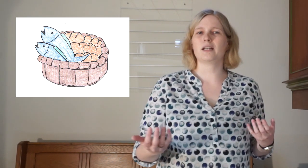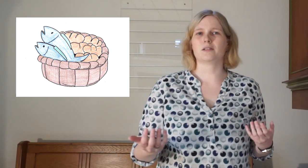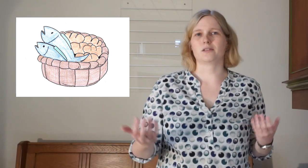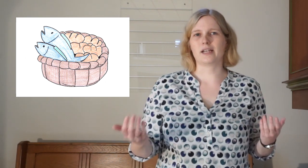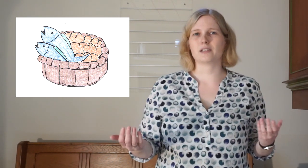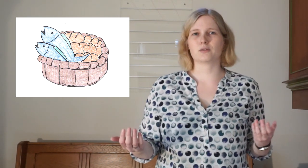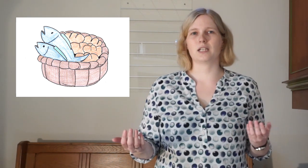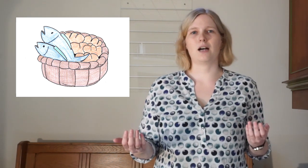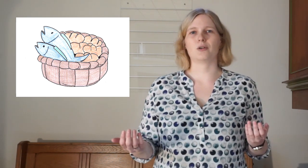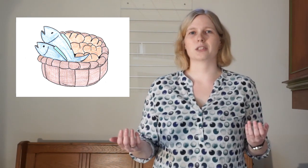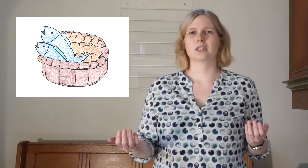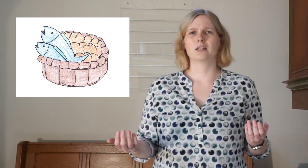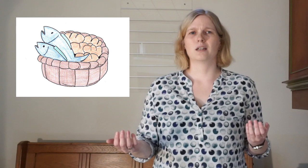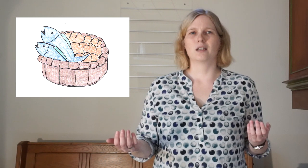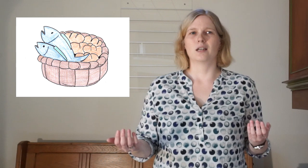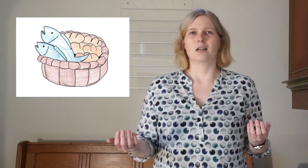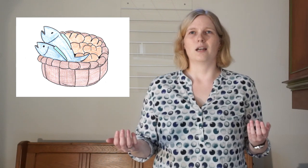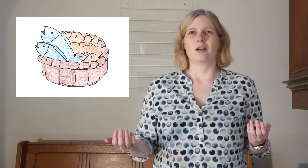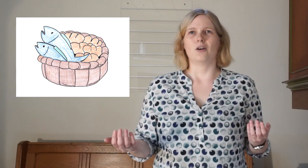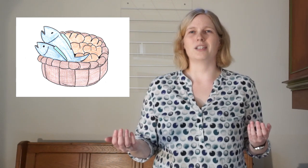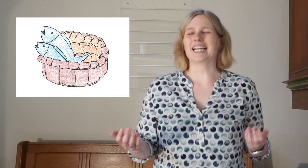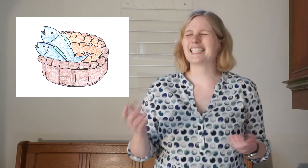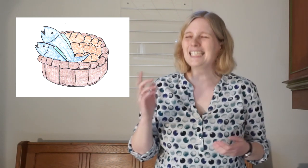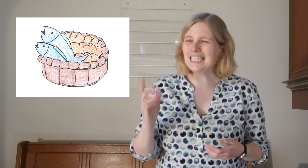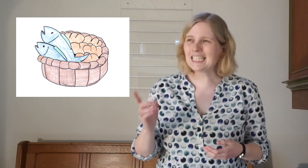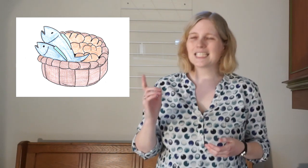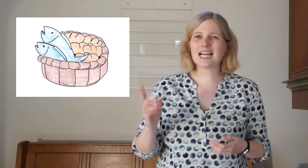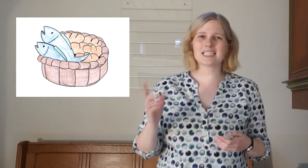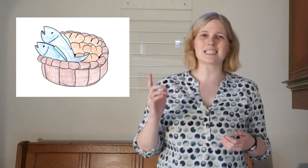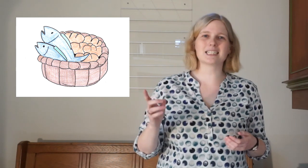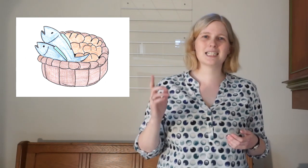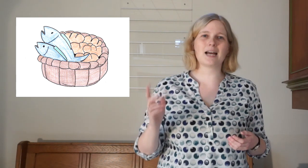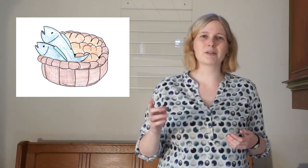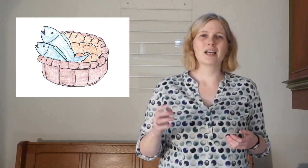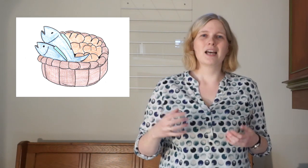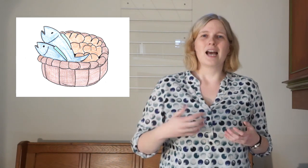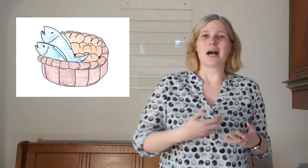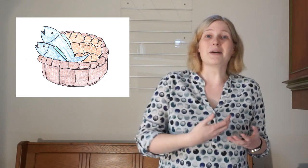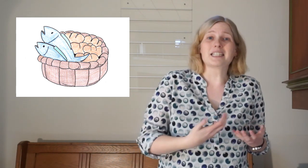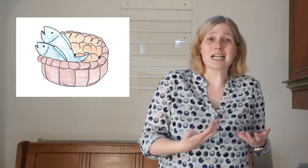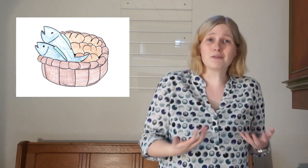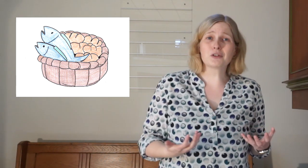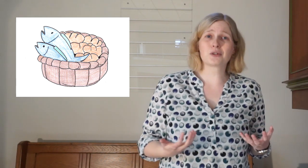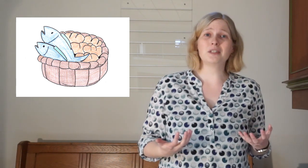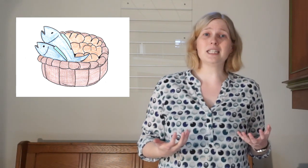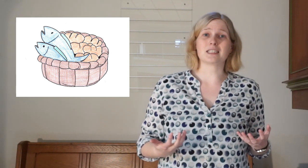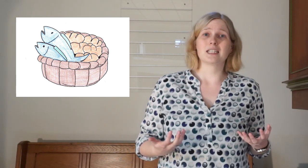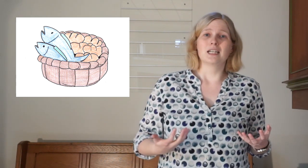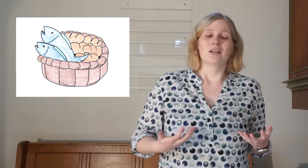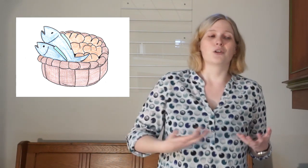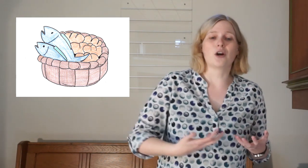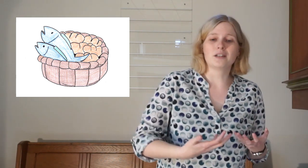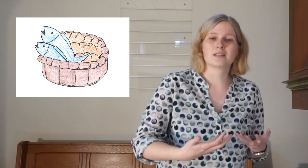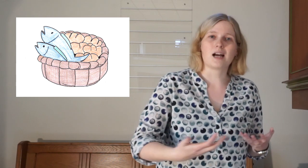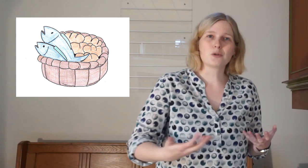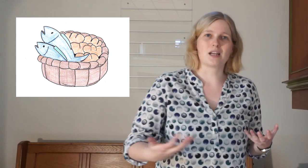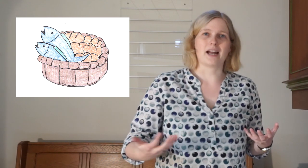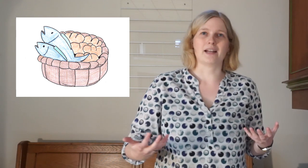essen. Teilt es wieder aus. Und ich hätte nie gedacht, dass das klappt. Aber das hat funktioniert. Wir konnten das austeilen.